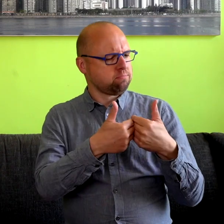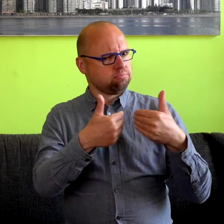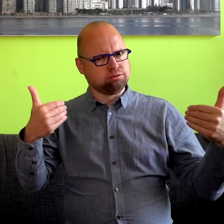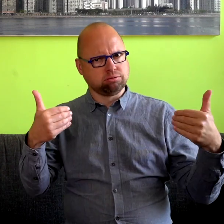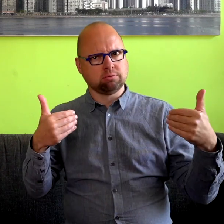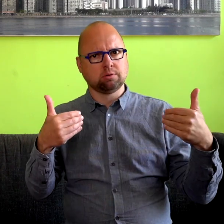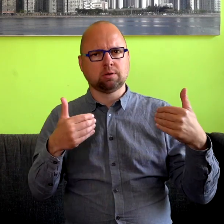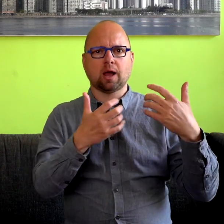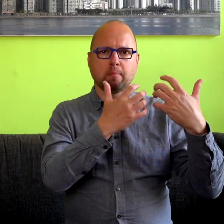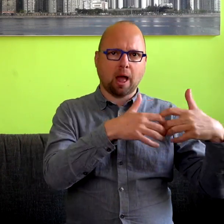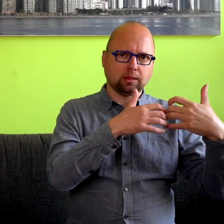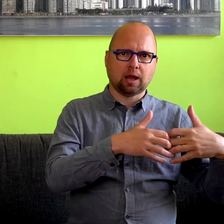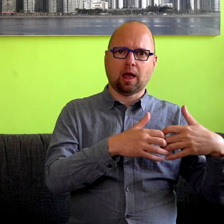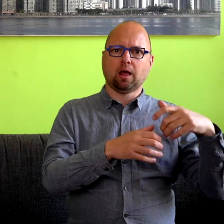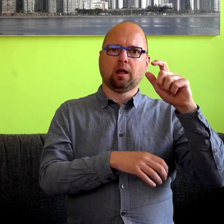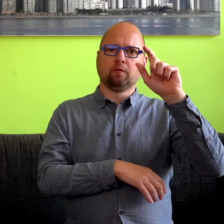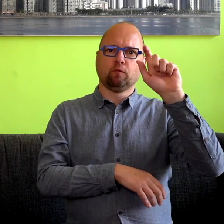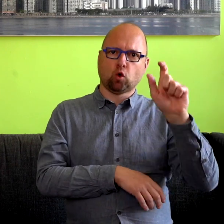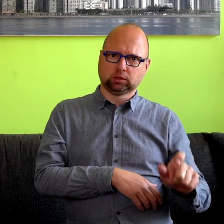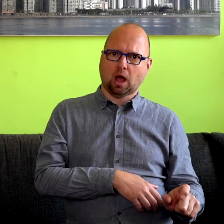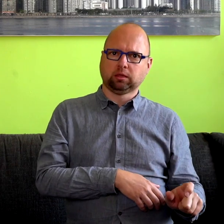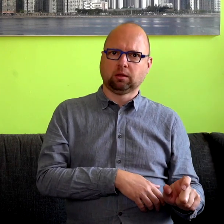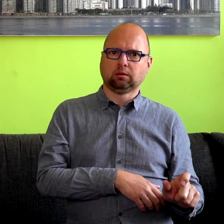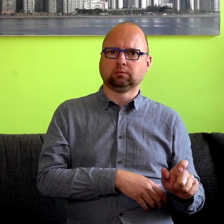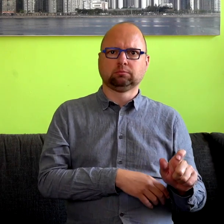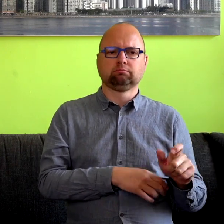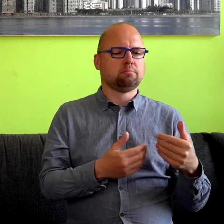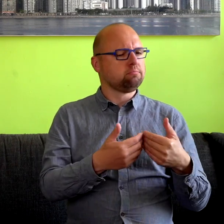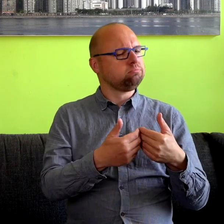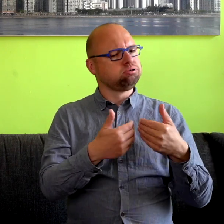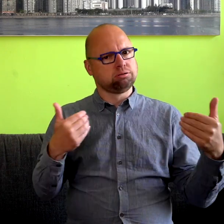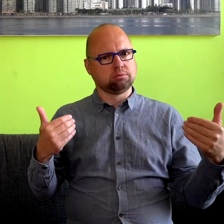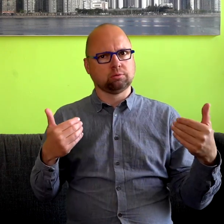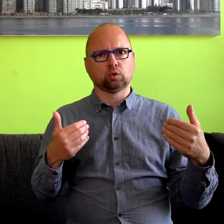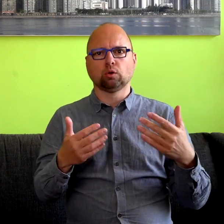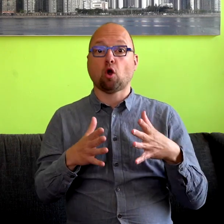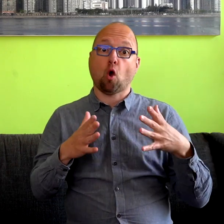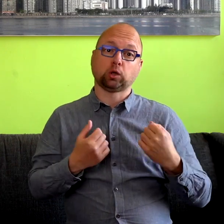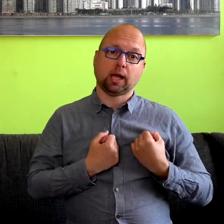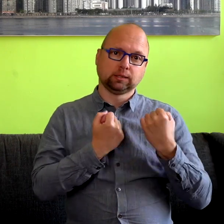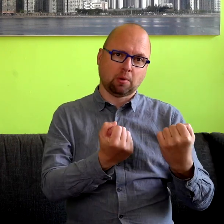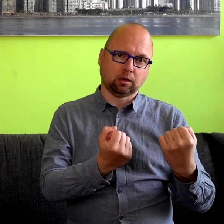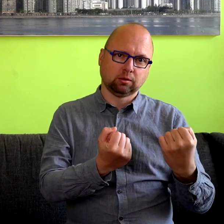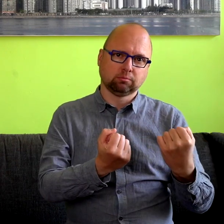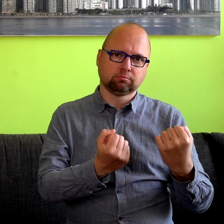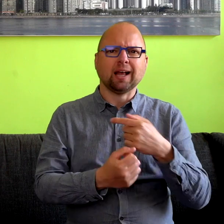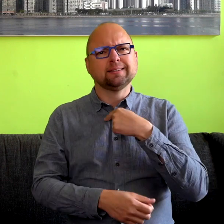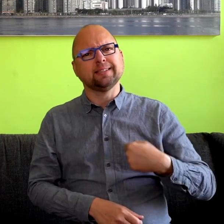ervan af ligt en dus een relatief grote inspanning vergt. Chinees is ook een beetje een